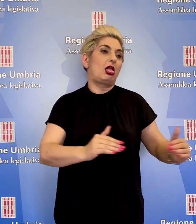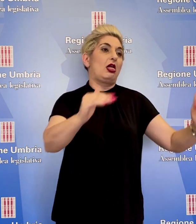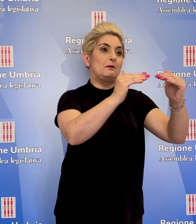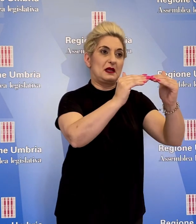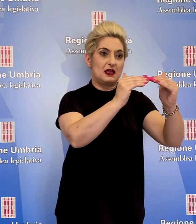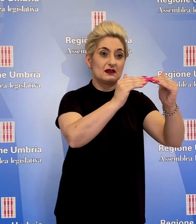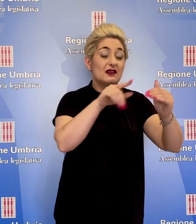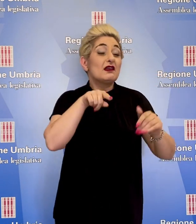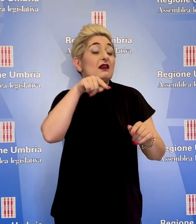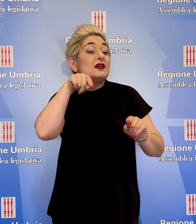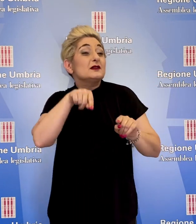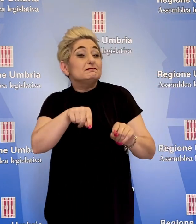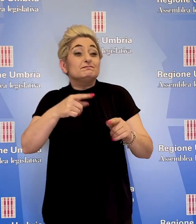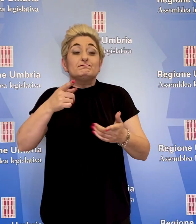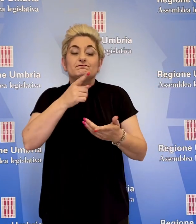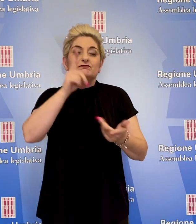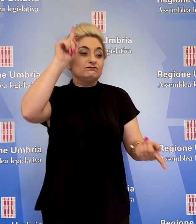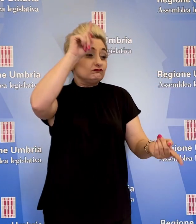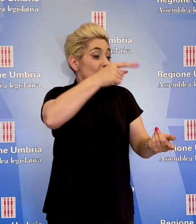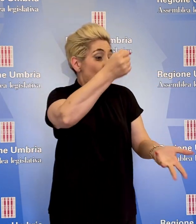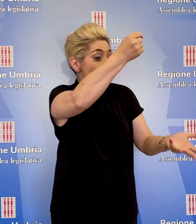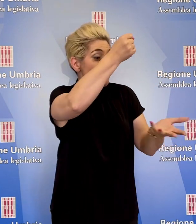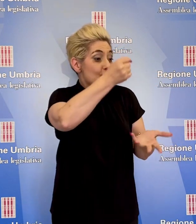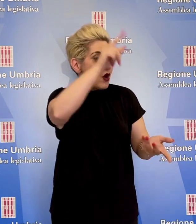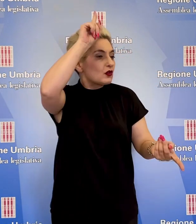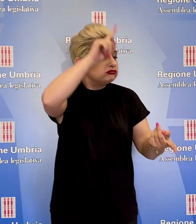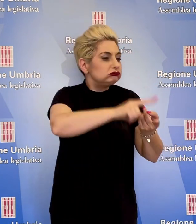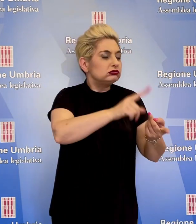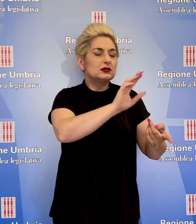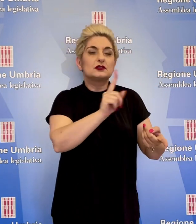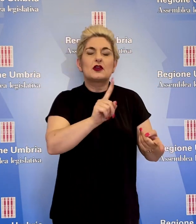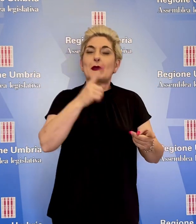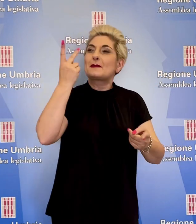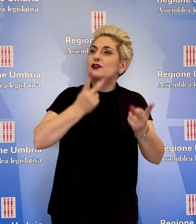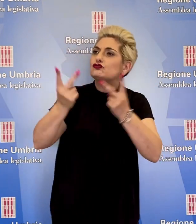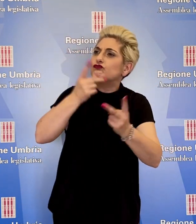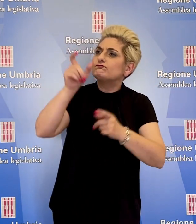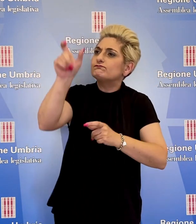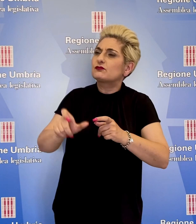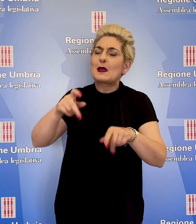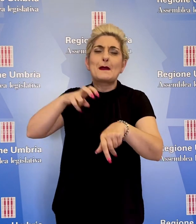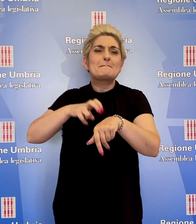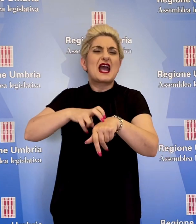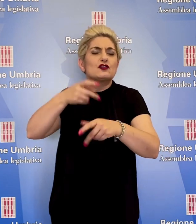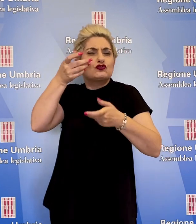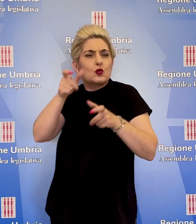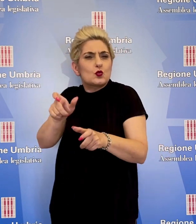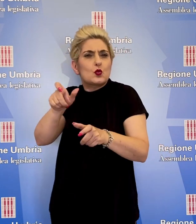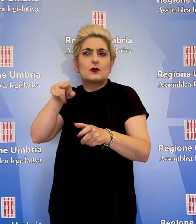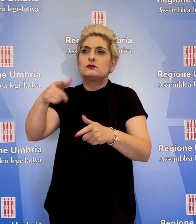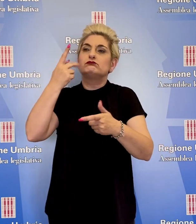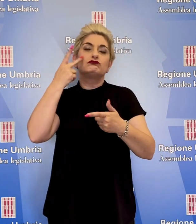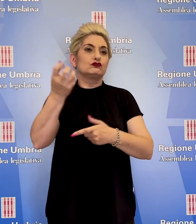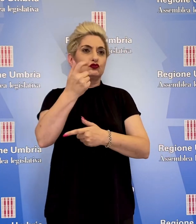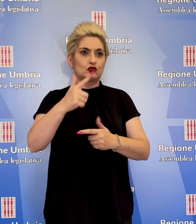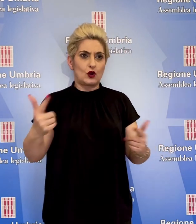legato alle difficoltà di reperimento di alcune figure mediche necessarie per l'emergenza. I fondi non spesi nel 2020